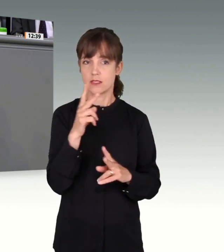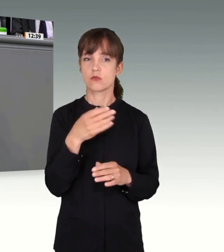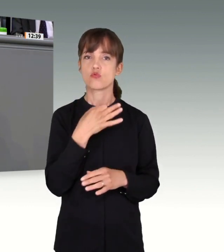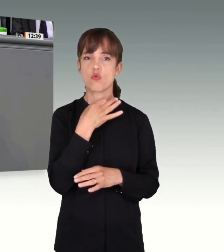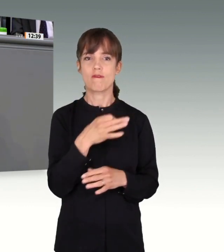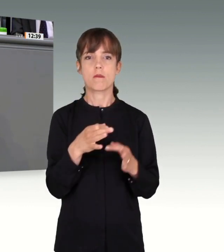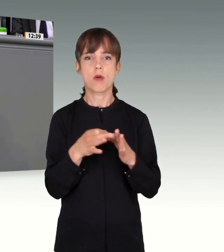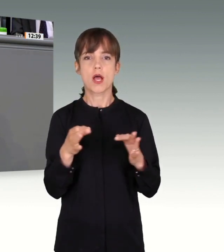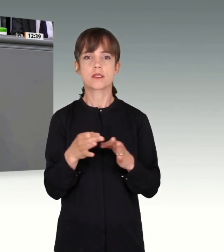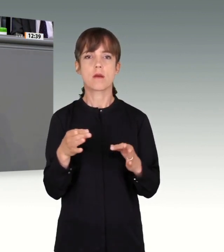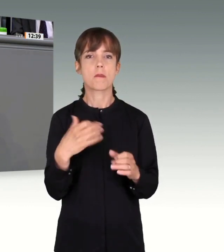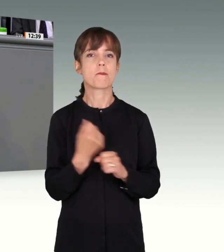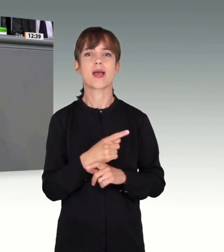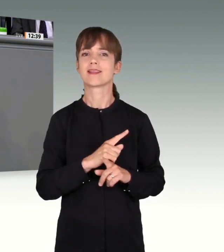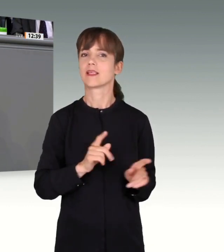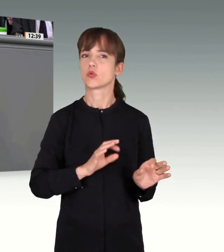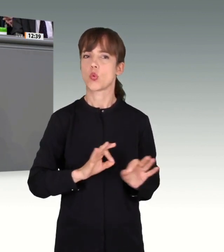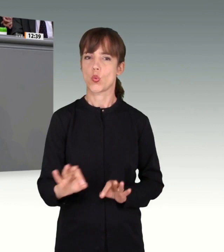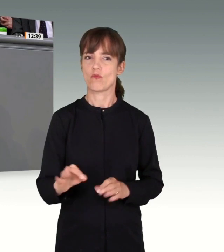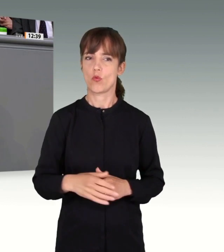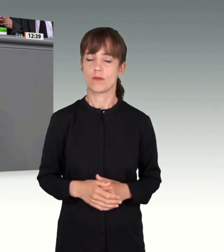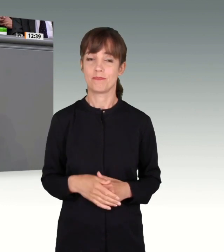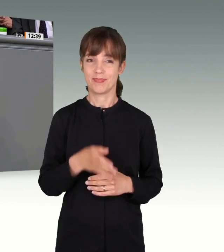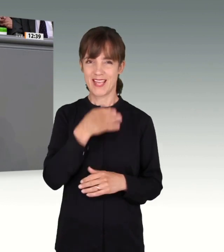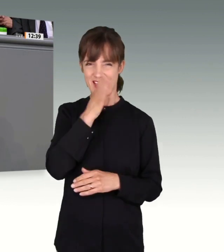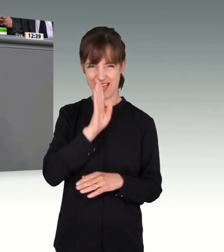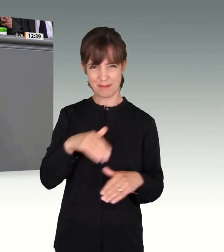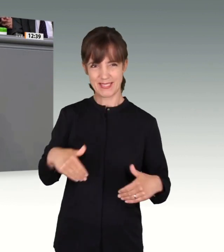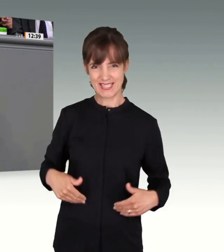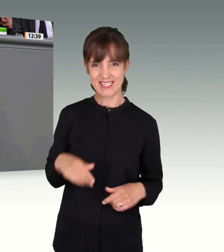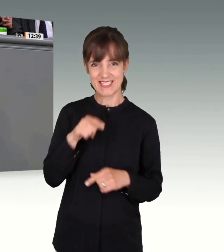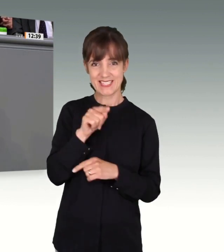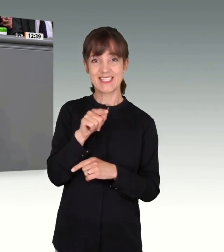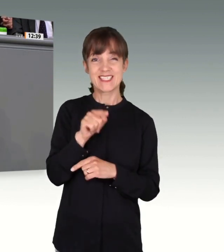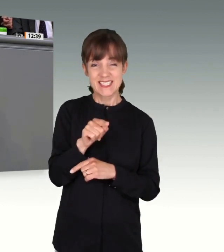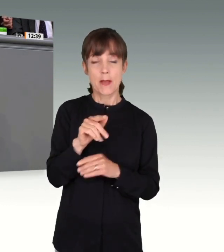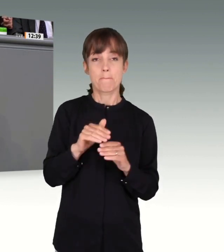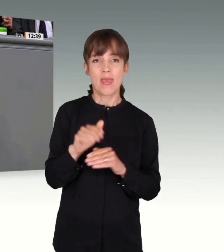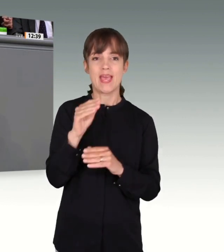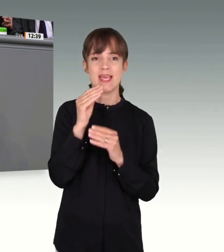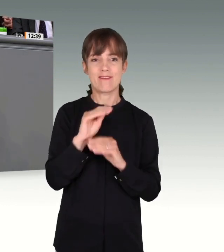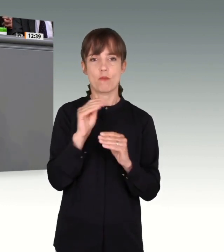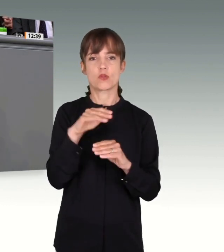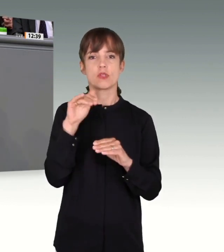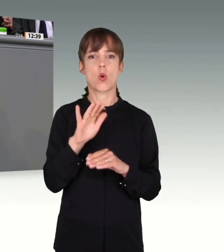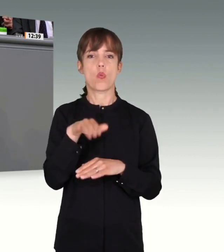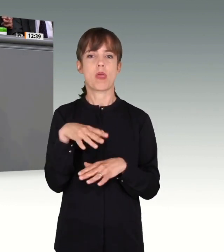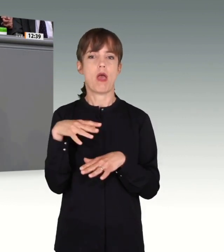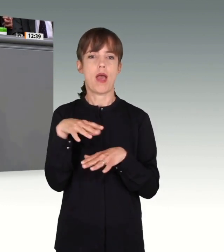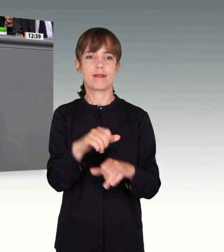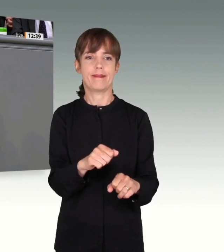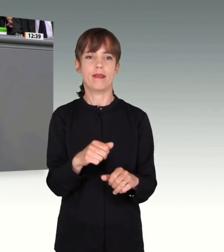Maßnahmen nicht getroffen. Die Geheimdienste hatten mehr Informationen über den Attentäter und sein Umfeld als